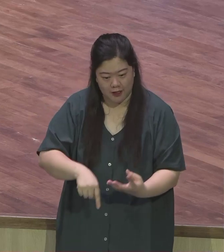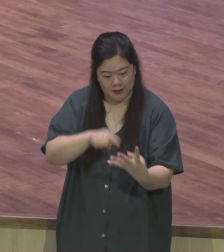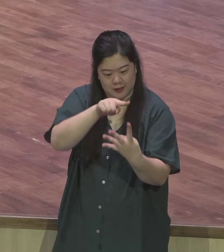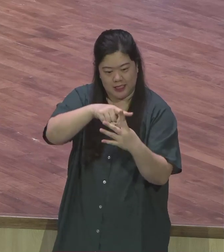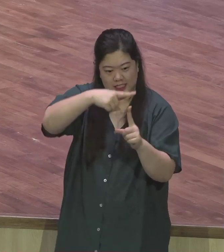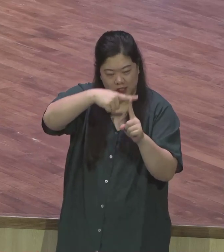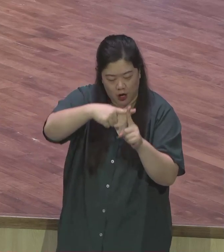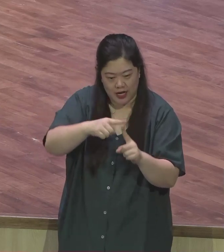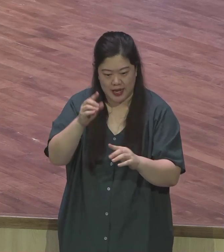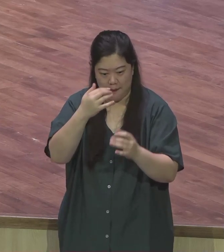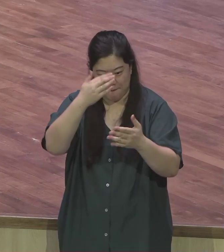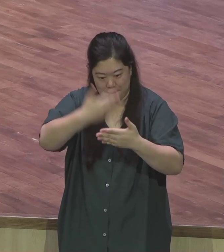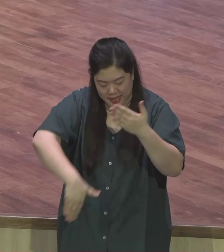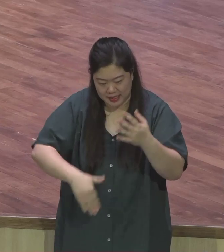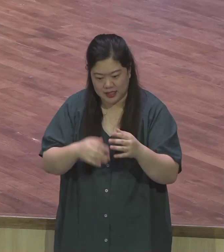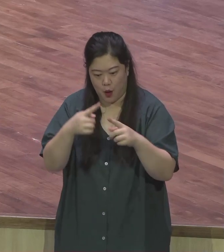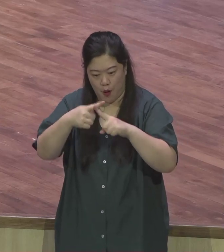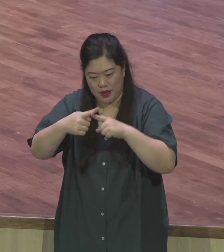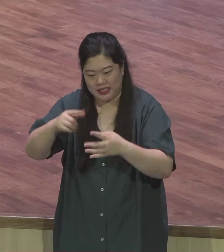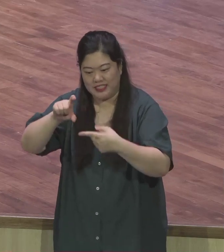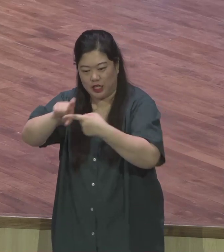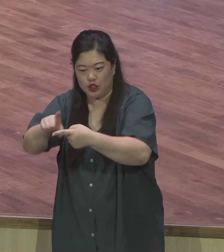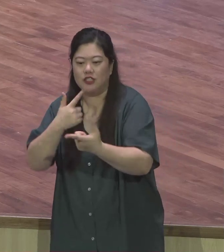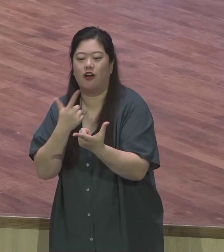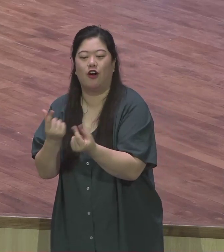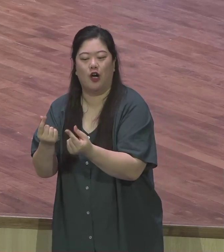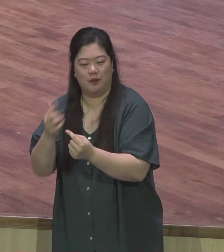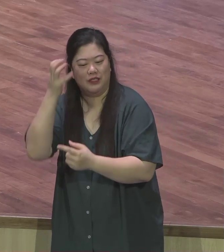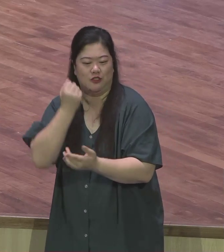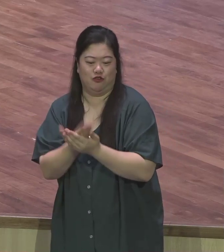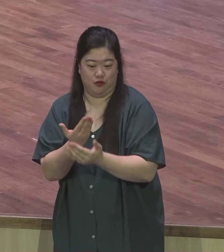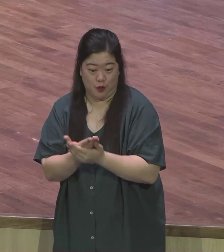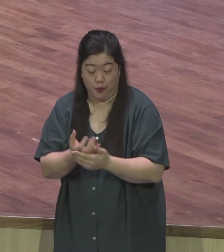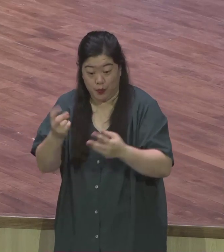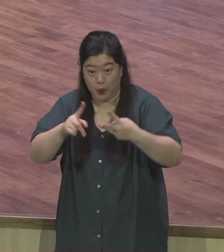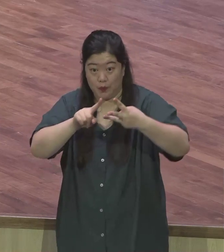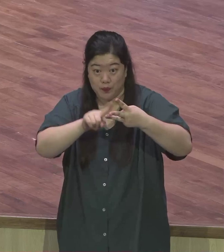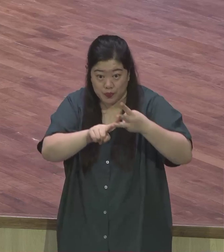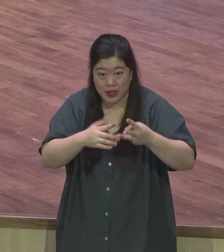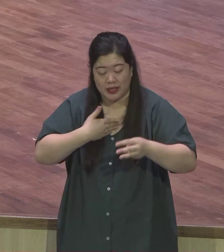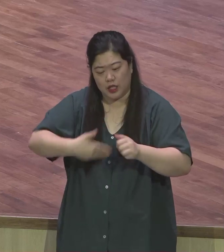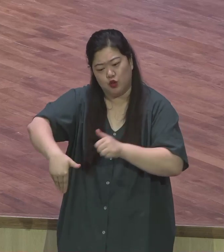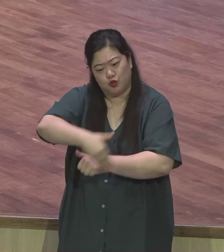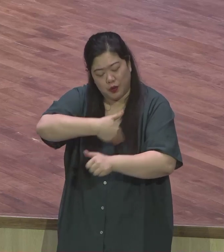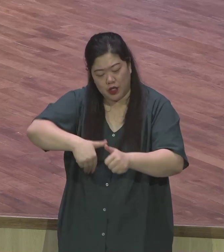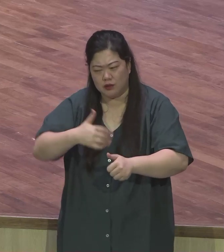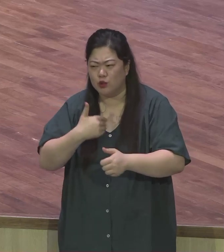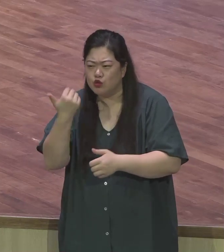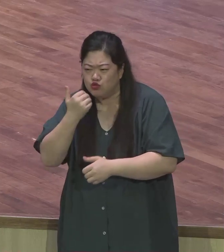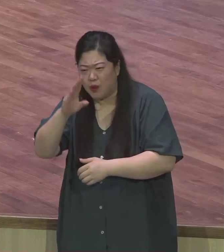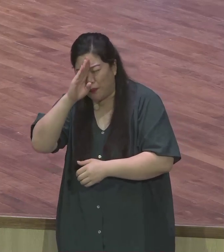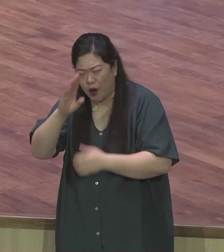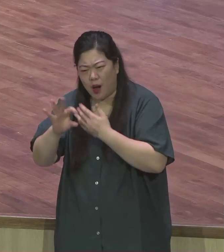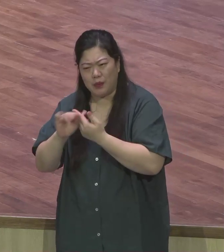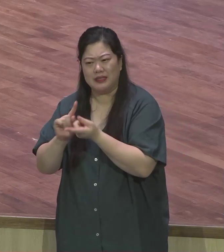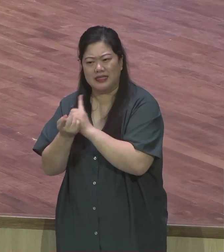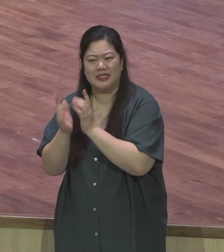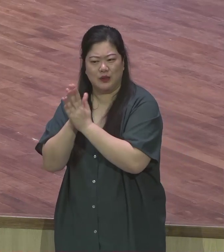있도록 기도하시고 마지막 중복이도 하실 때 질병치위를 위하여서 또 한반도 평화와 이 나라를 위하여서 여러분 함께 기도해 주시기를